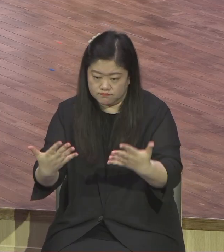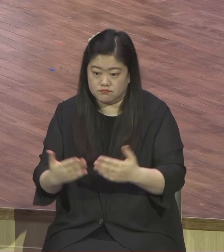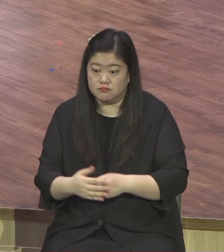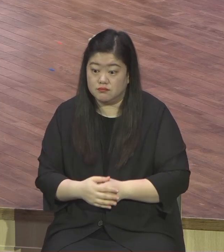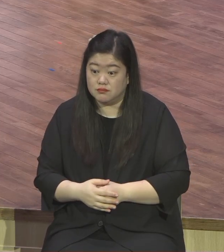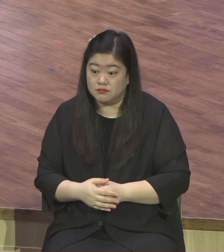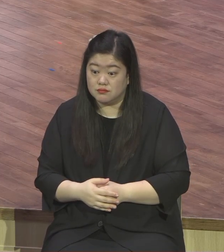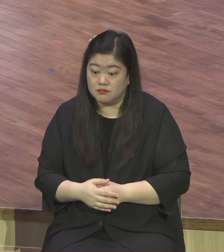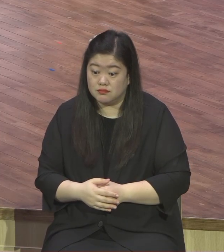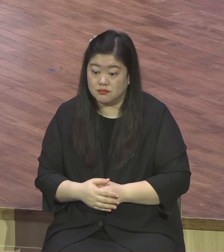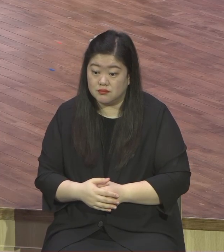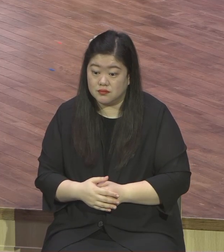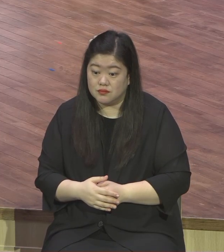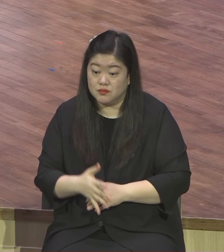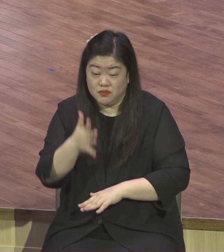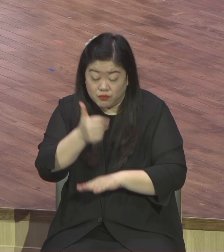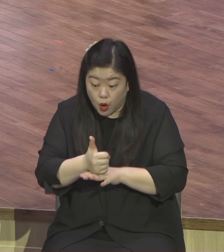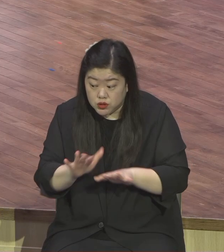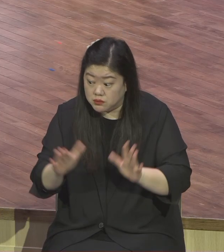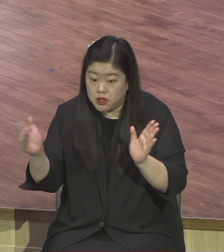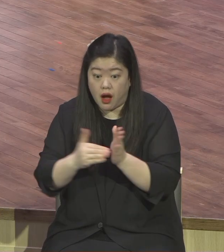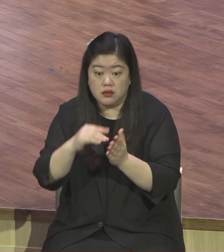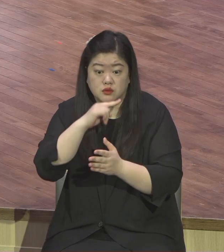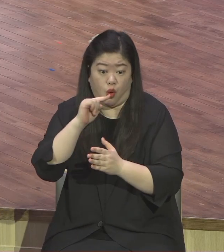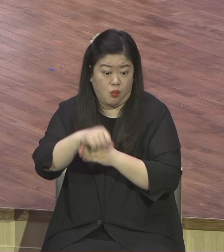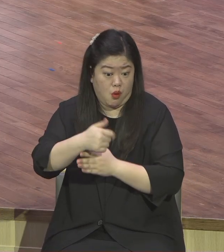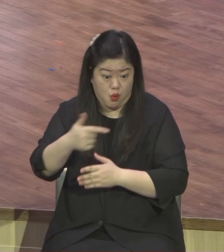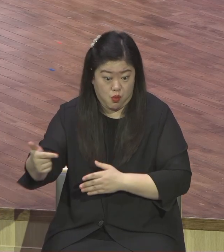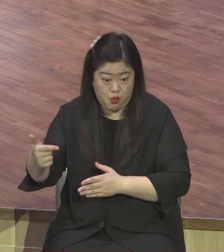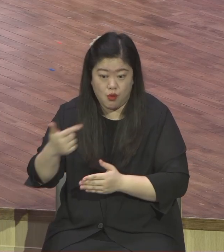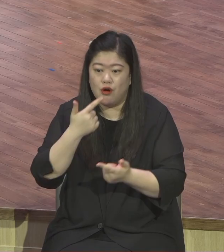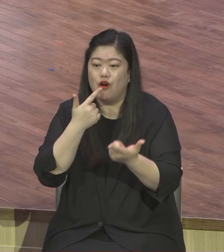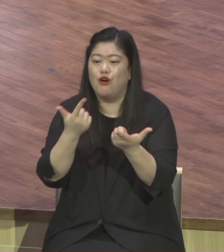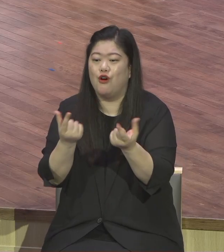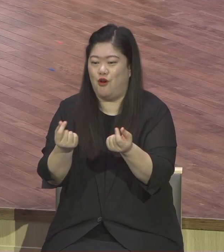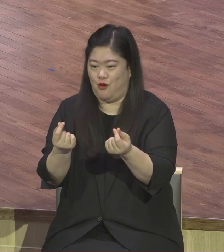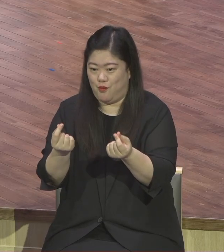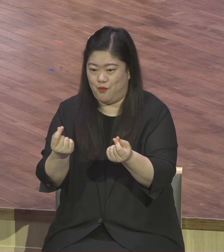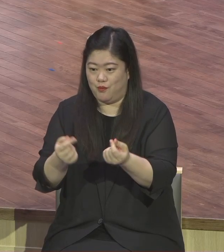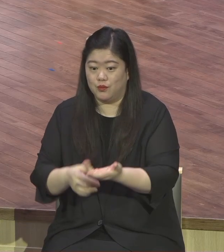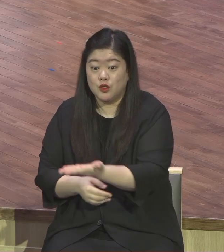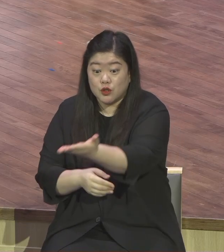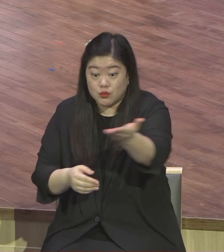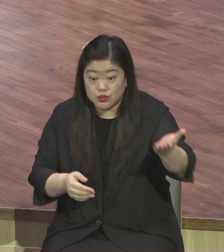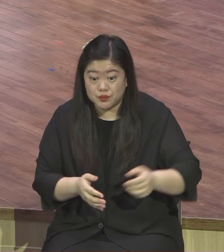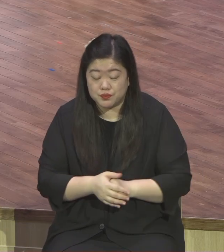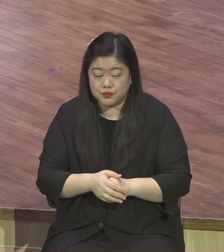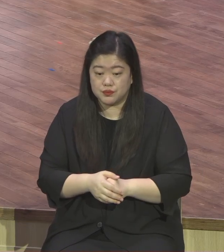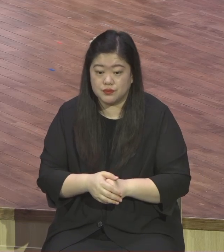영계 모든 성도들 여러분의 삶의 영적 다이하드의 삶이 되길 바랍니다